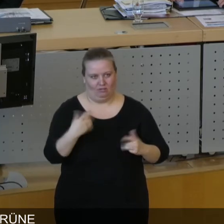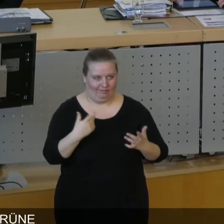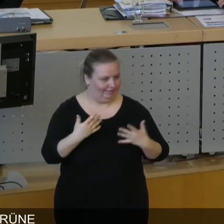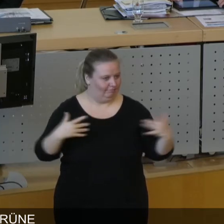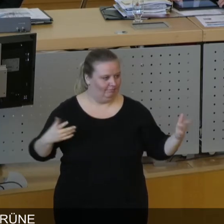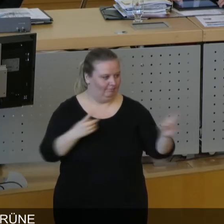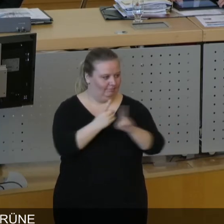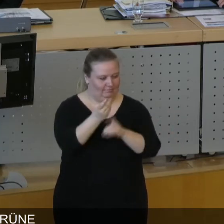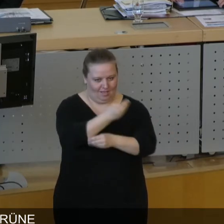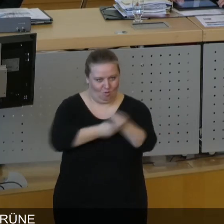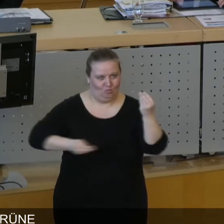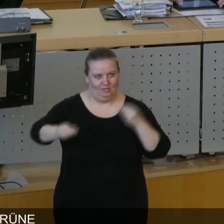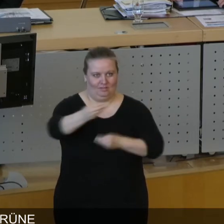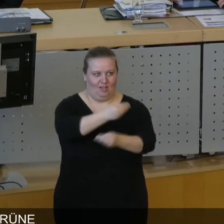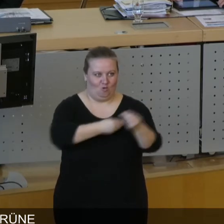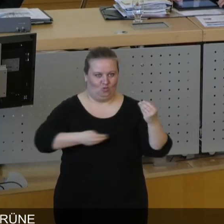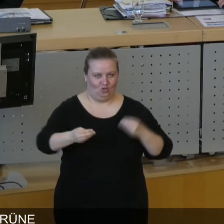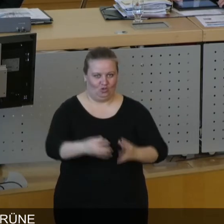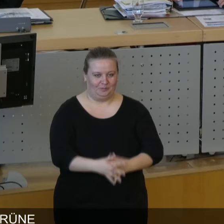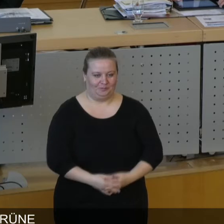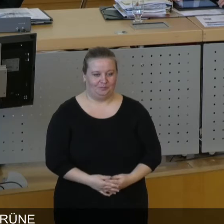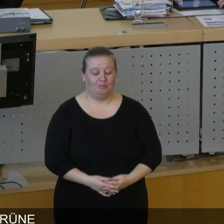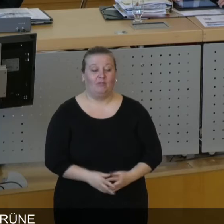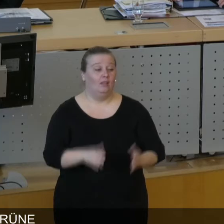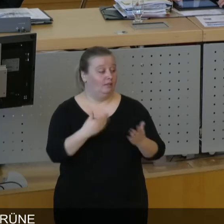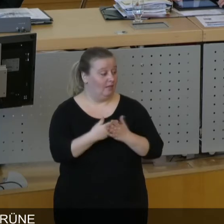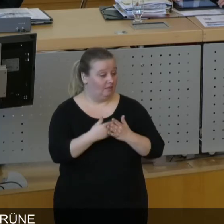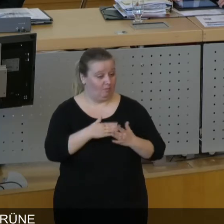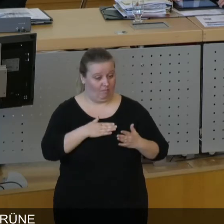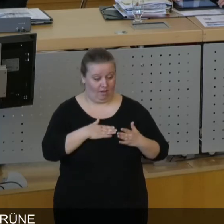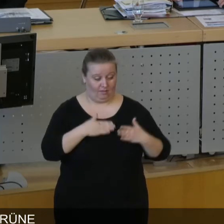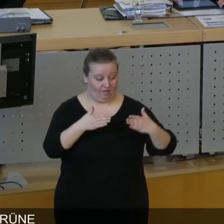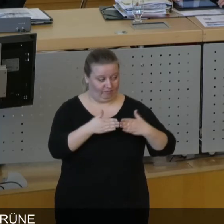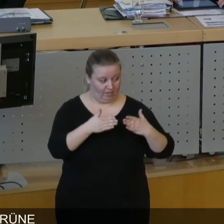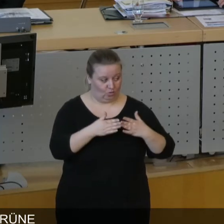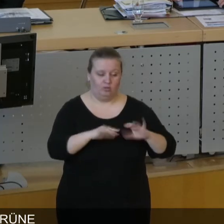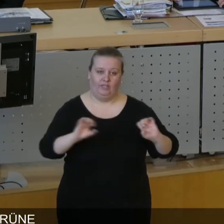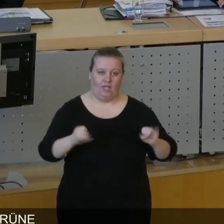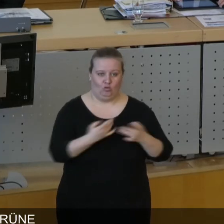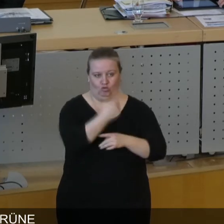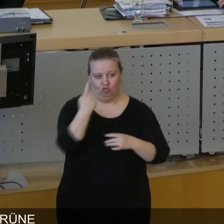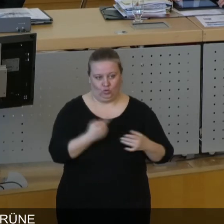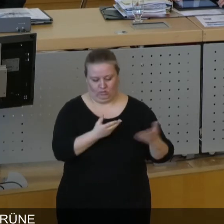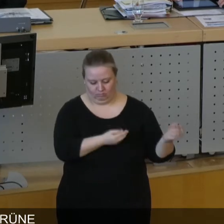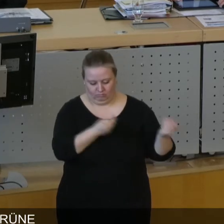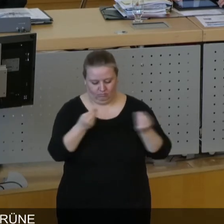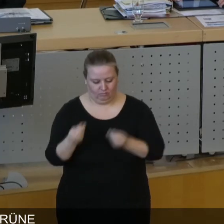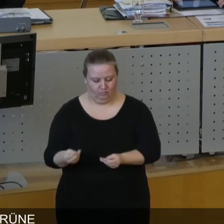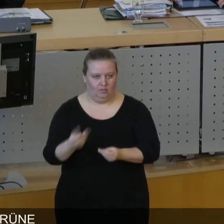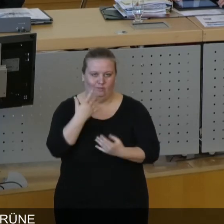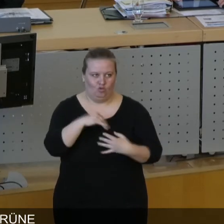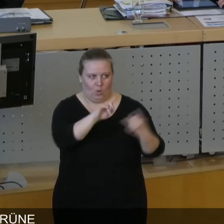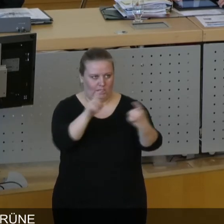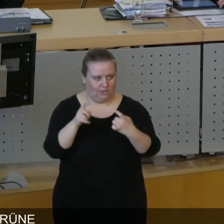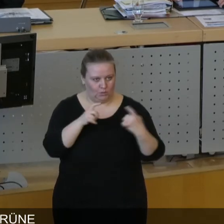Hohen Hause dazu unterhalten können. Deswegen hat meine Fraktion zunächst eine Aktuelle Stunde eingereicht, um auch die